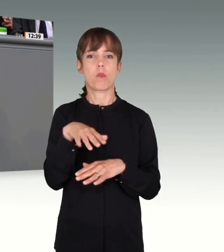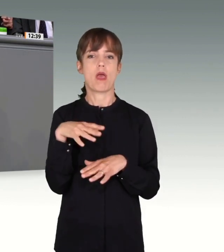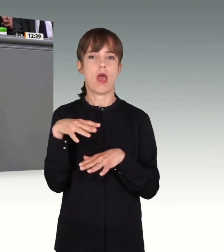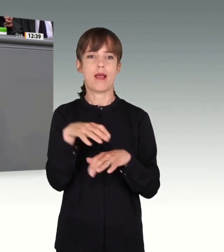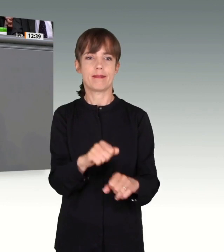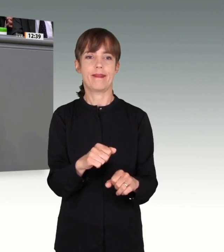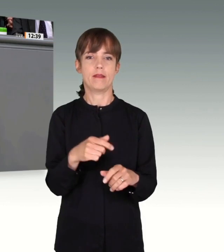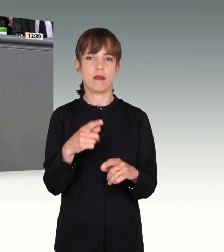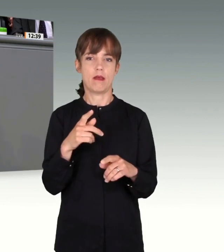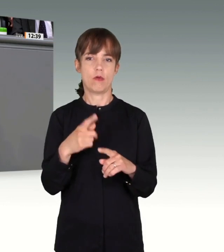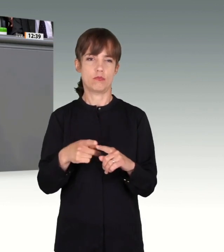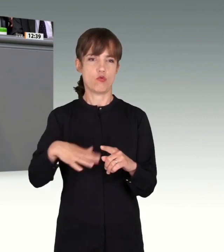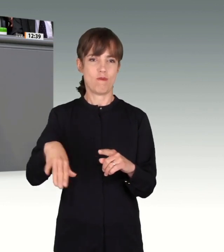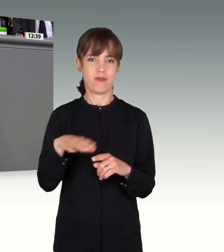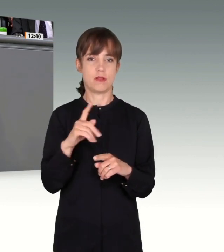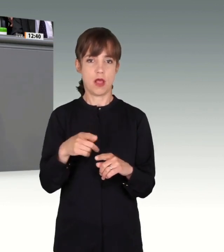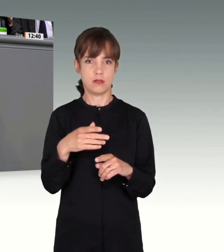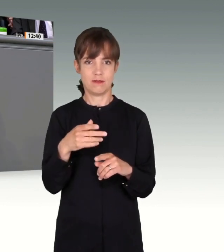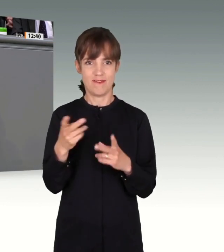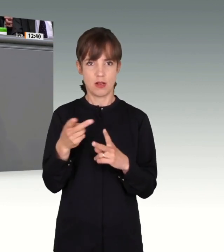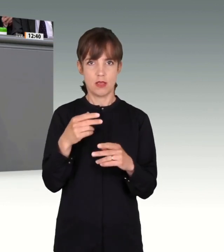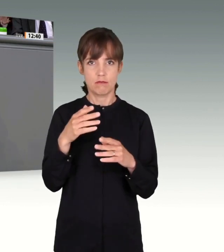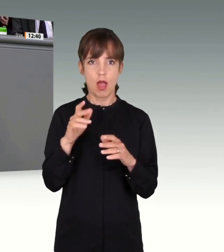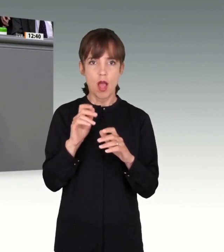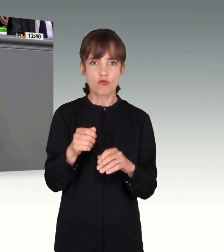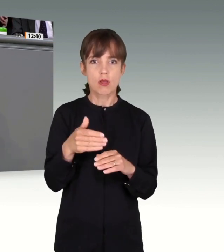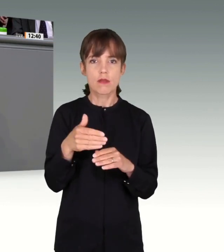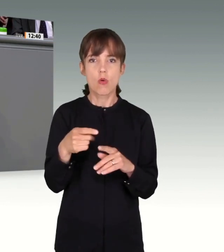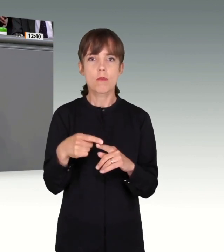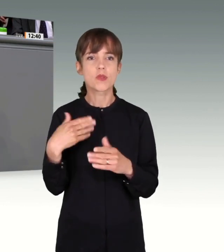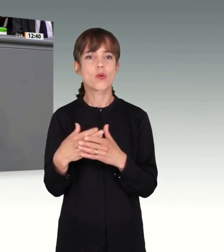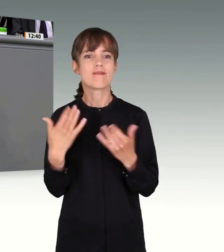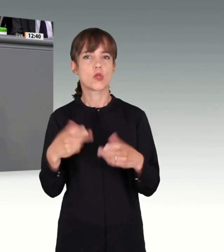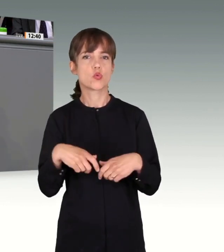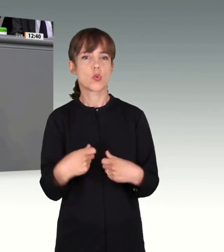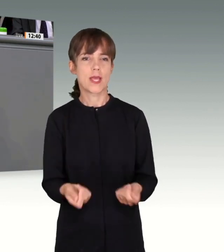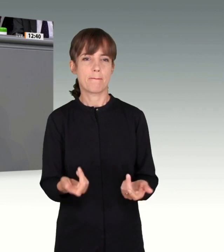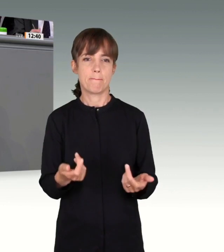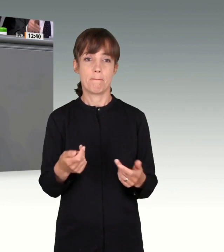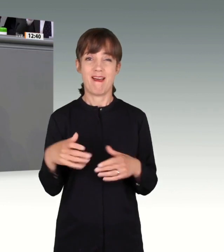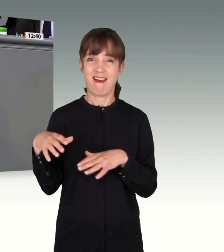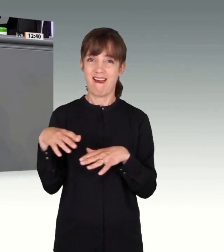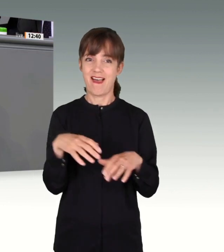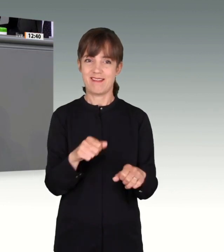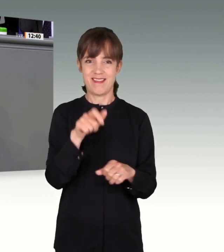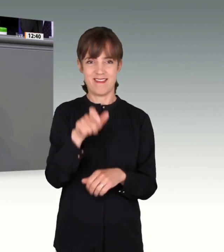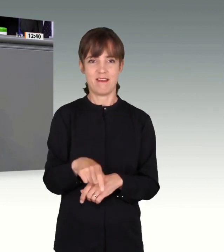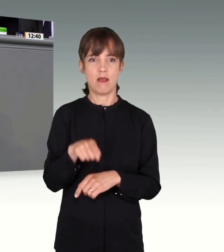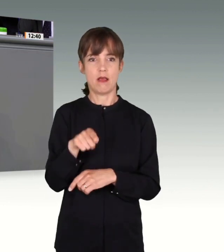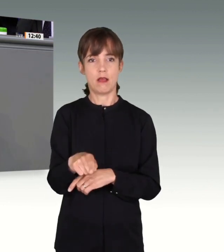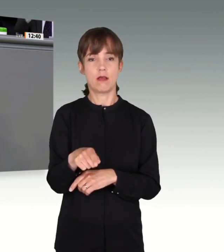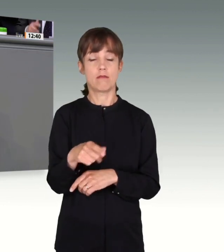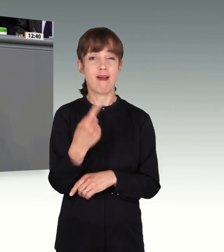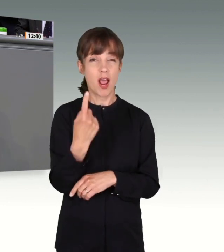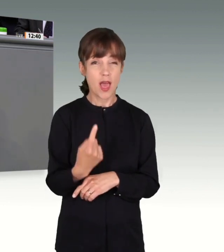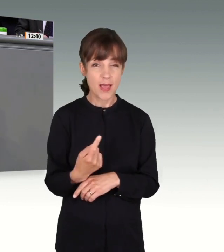unmittelbar nach dem Anschlag und auch bis heute von ihnen zugegeben. Der Attentäter des Anschlags hat nicht alleine